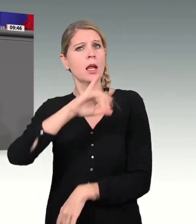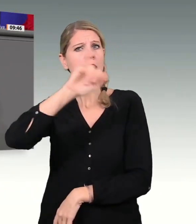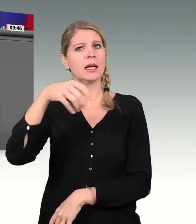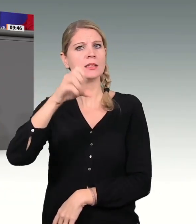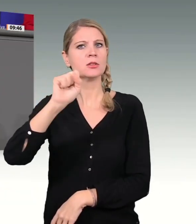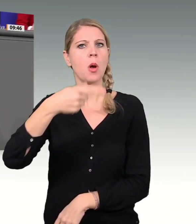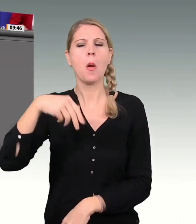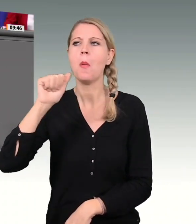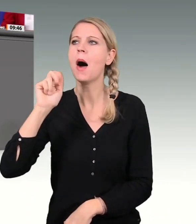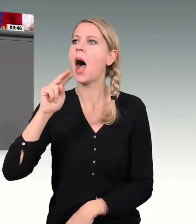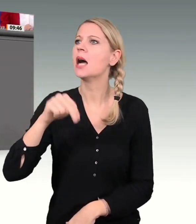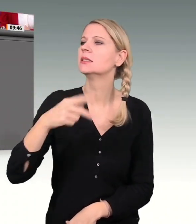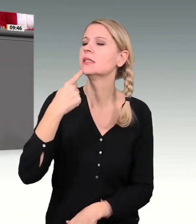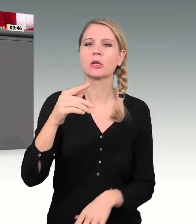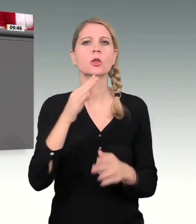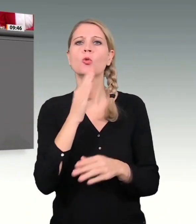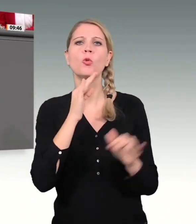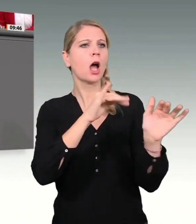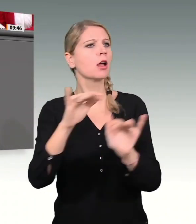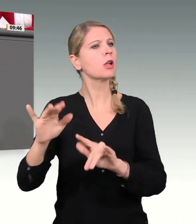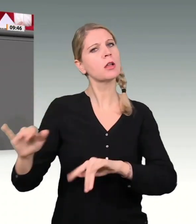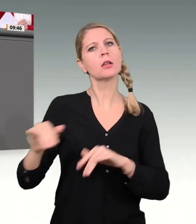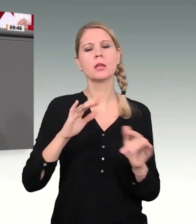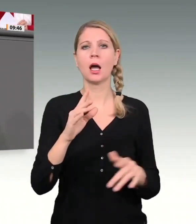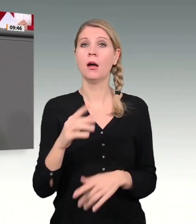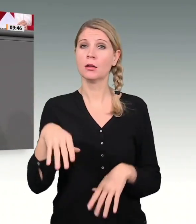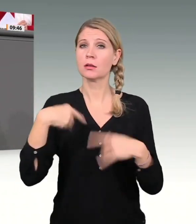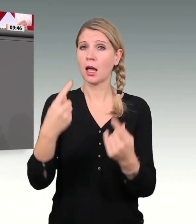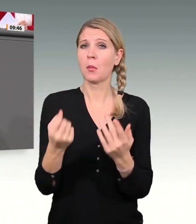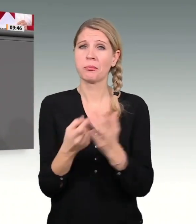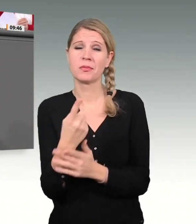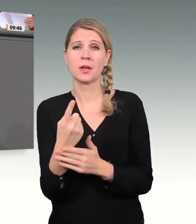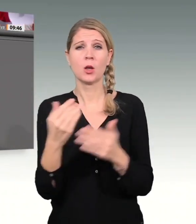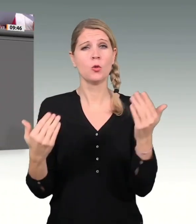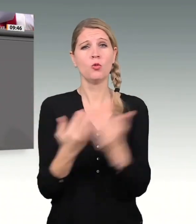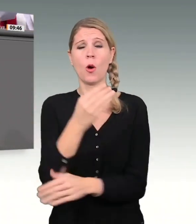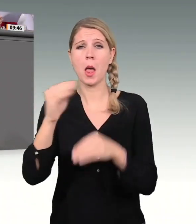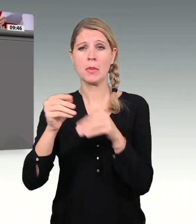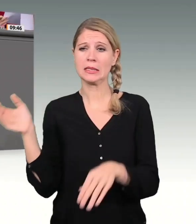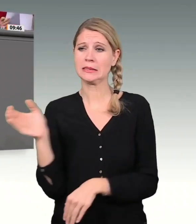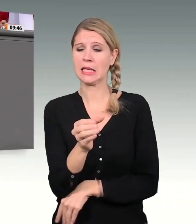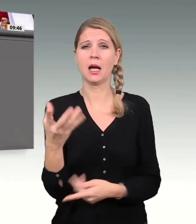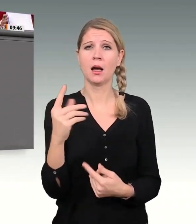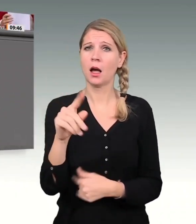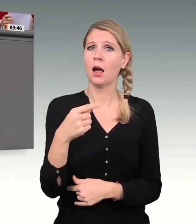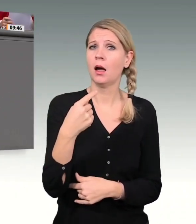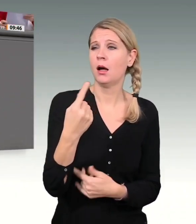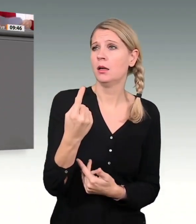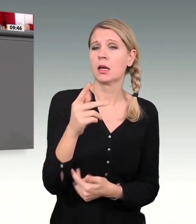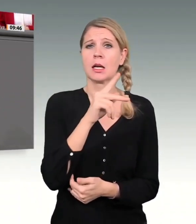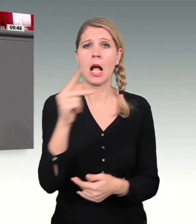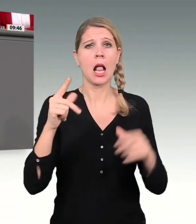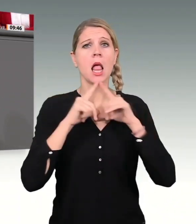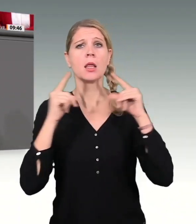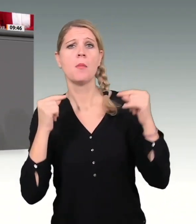der neue Minister, Karl Lauterbach, macht eigenhändig, wie er uns gestern im Haushaltsausschuss erklärt hat, die Inventur und sagt, wir haben zu wenig.